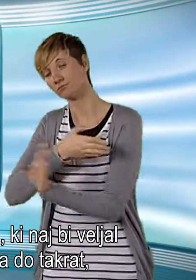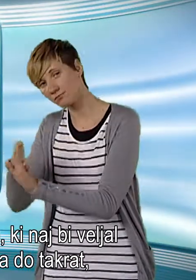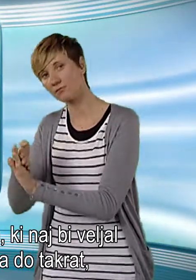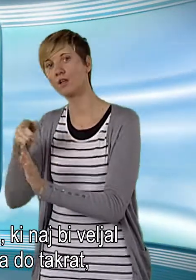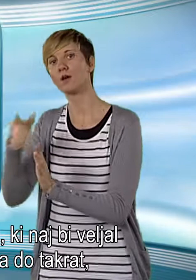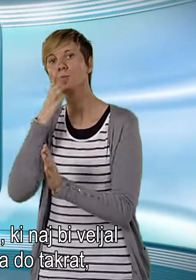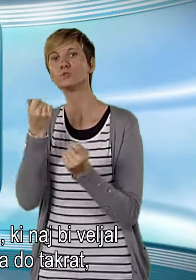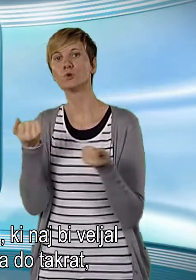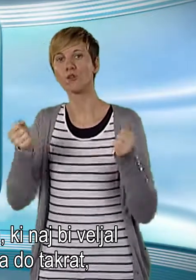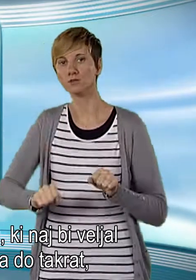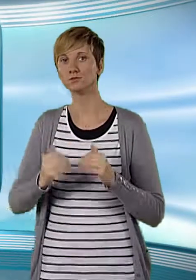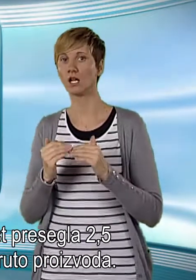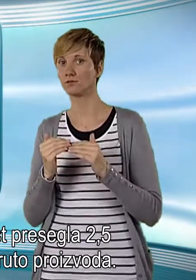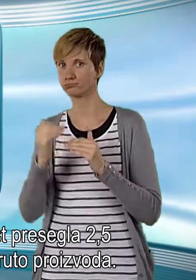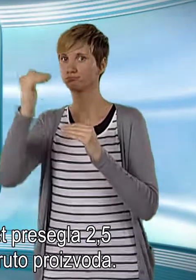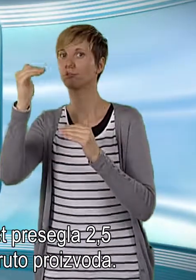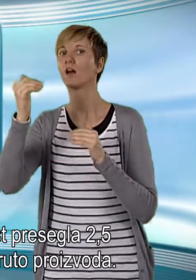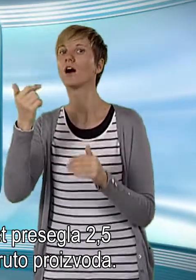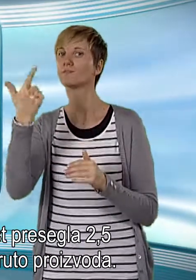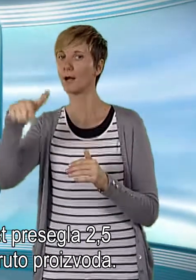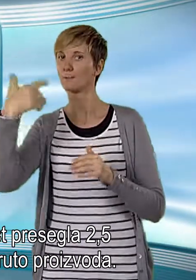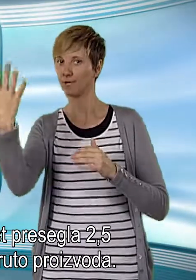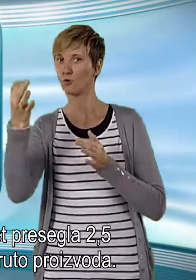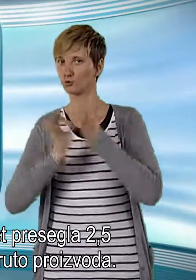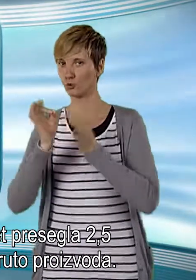2,5 odstotka brutodružbenega proizvoda.